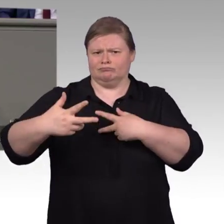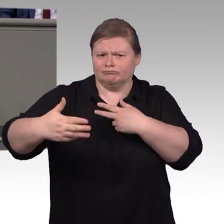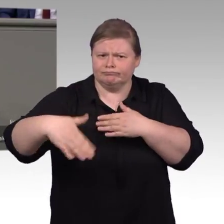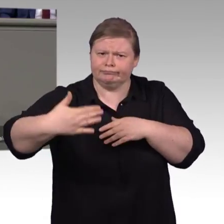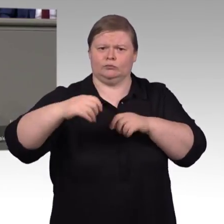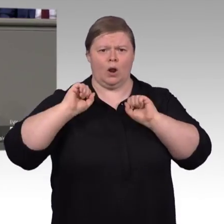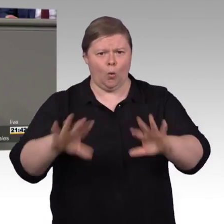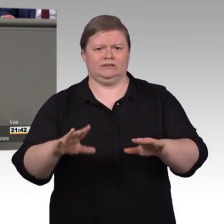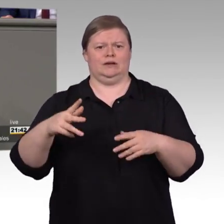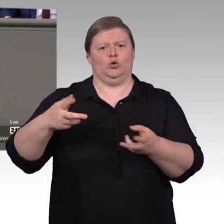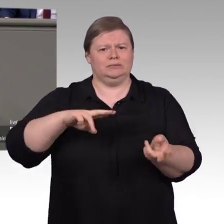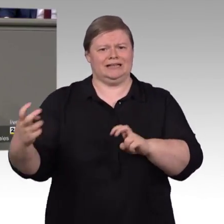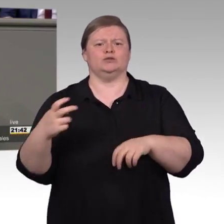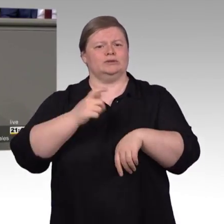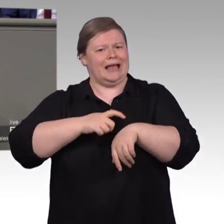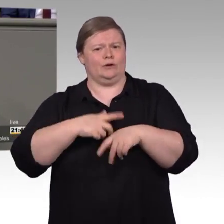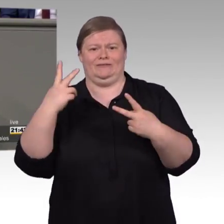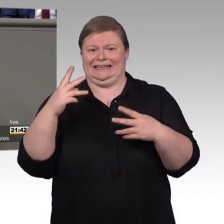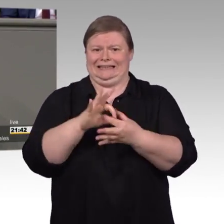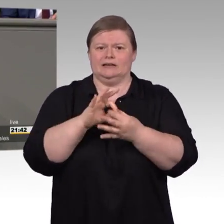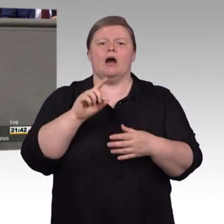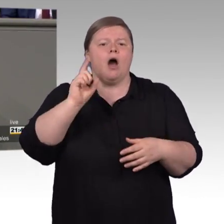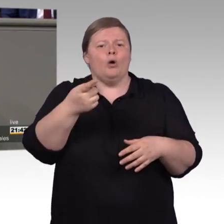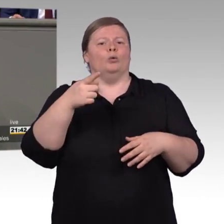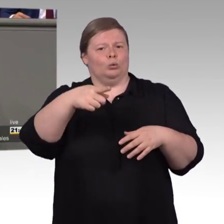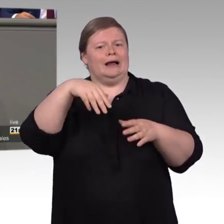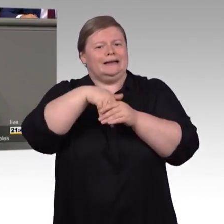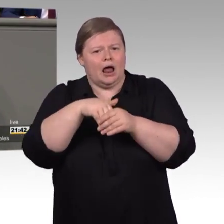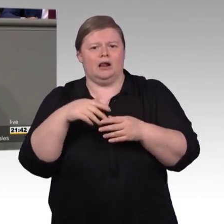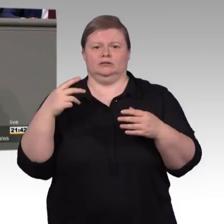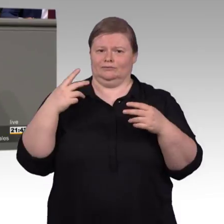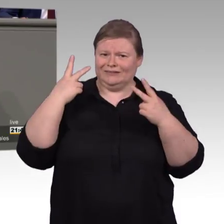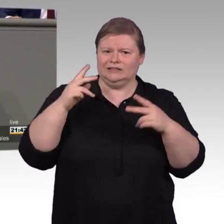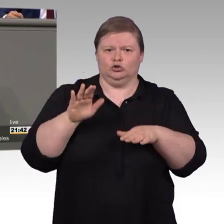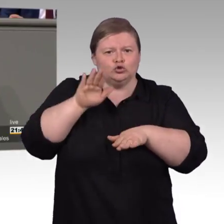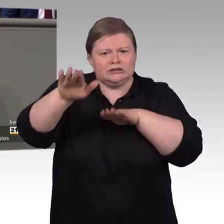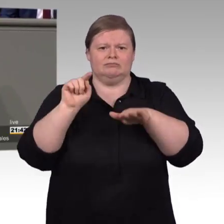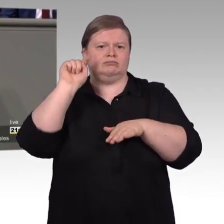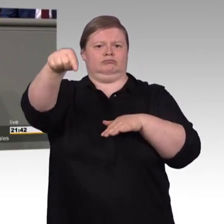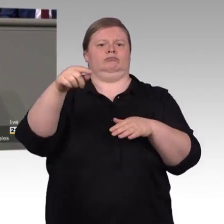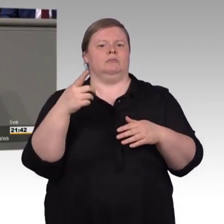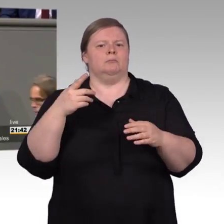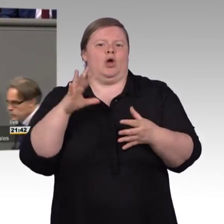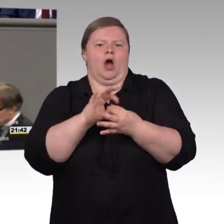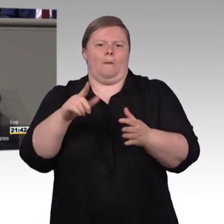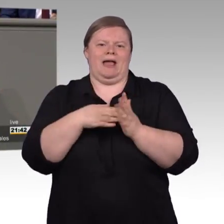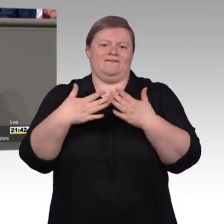auch nicht mehr zwischen Internet und Intranet zu unterscheiden. Die Fristen werden klarer geregelt als bisher und Ausnahmen gibt es nur noch bei